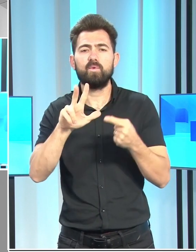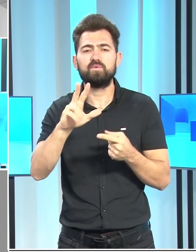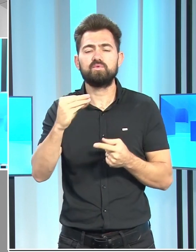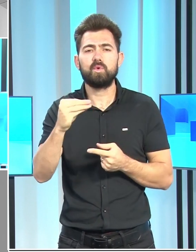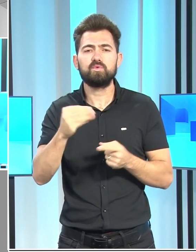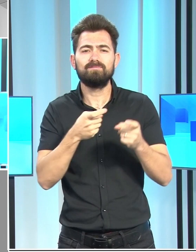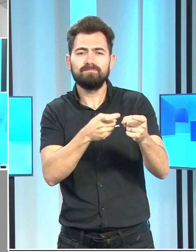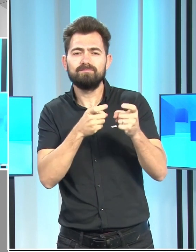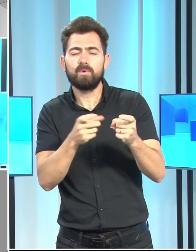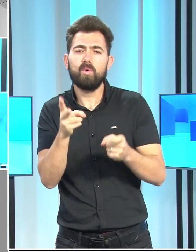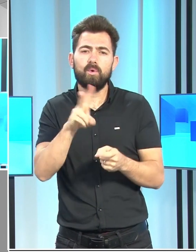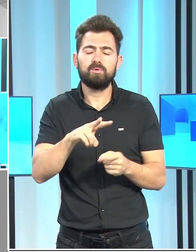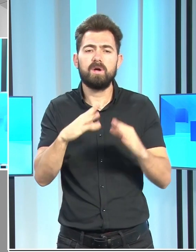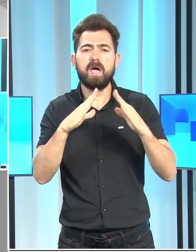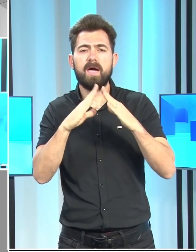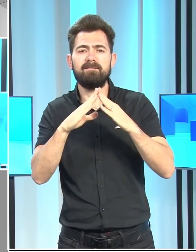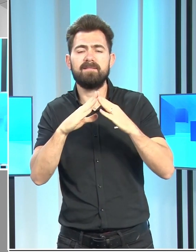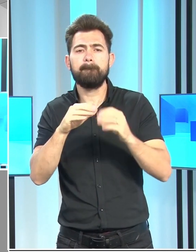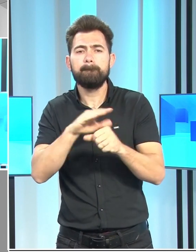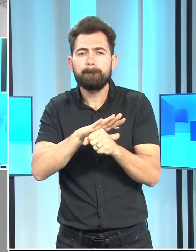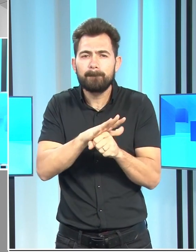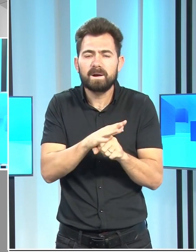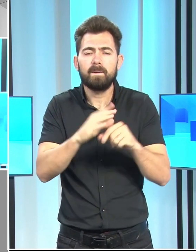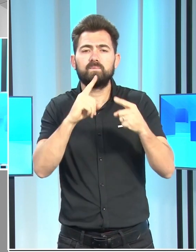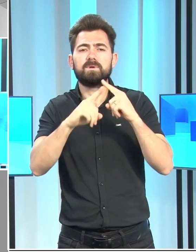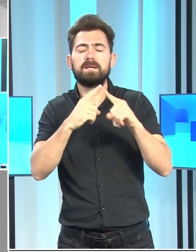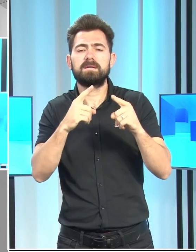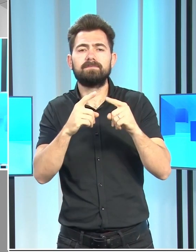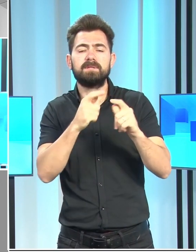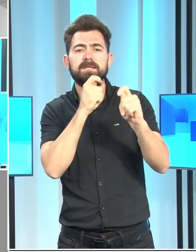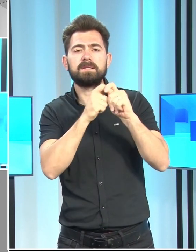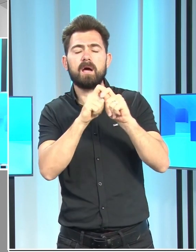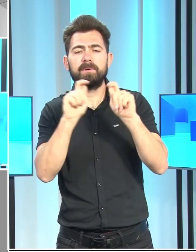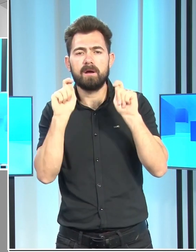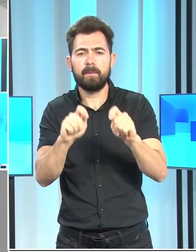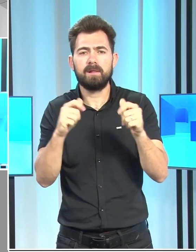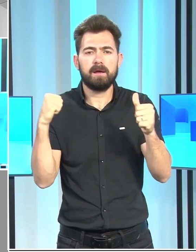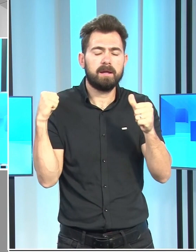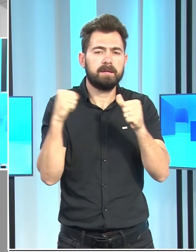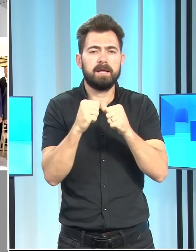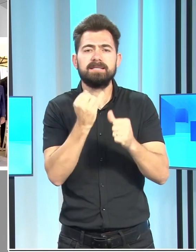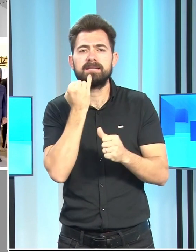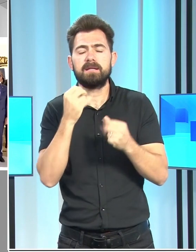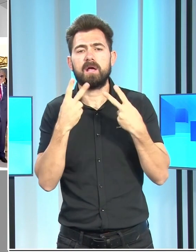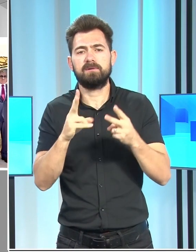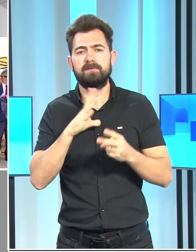çocuğunun katledildiği ev Barbarlık Müzesi restore edilerek yeniden ziyarete açıldı.